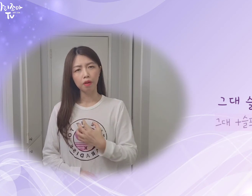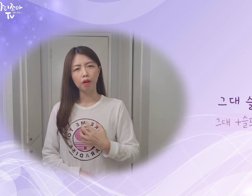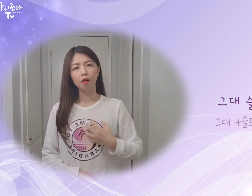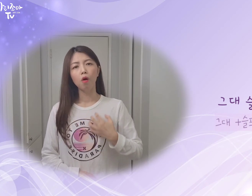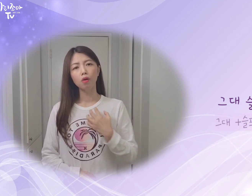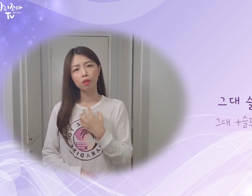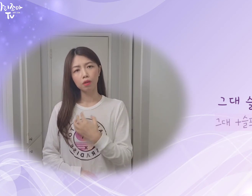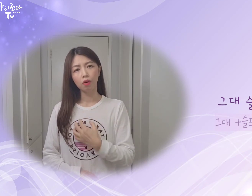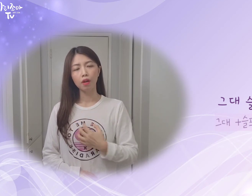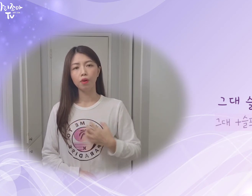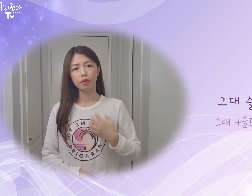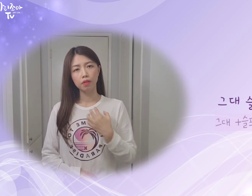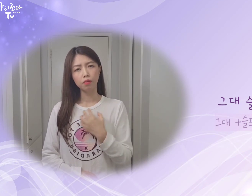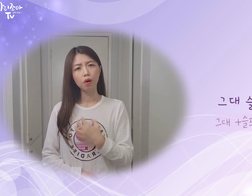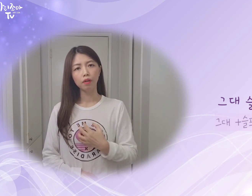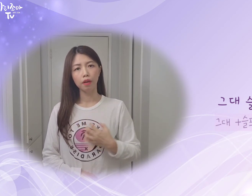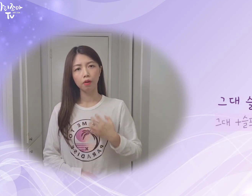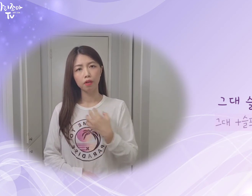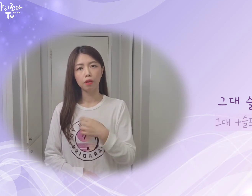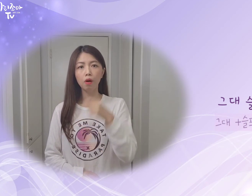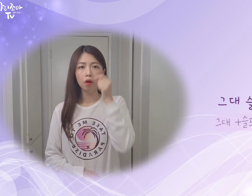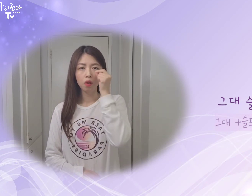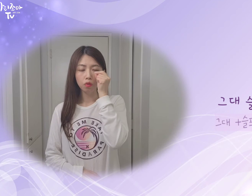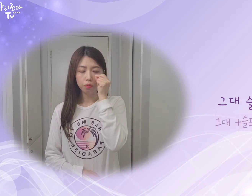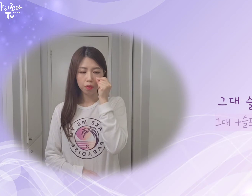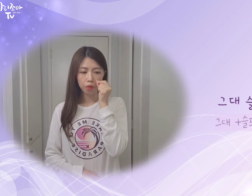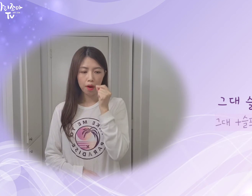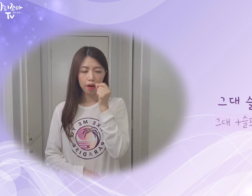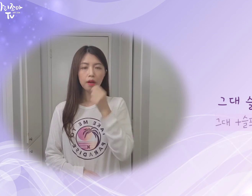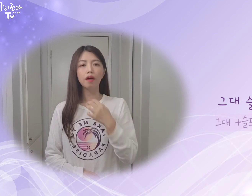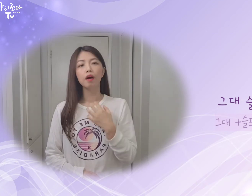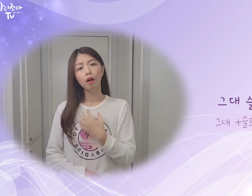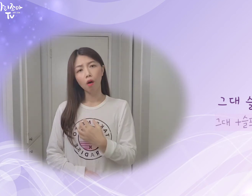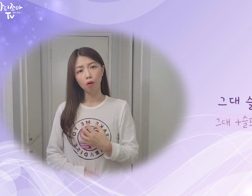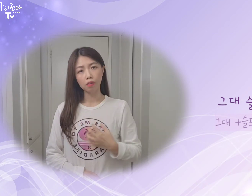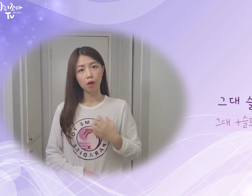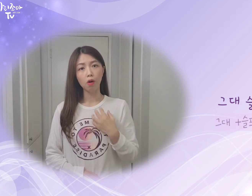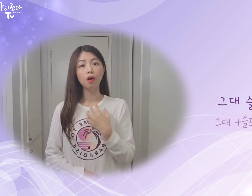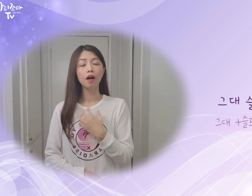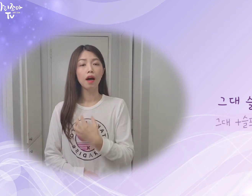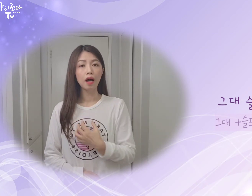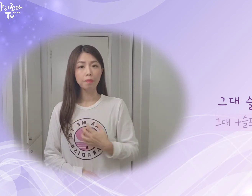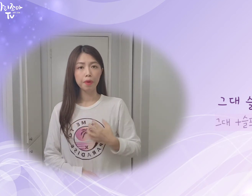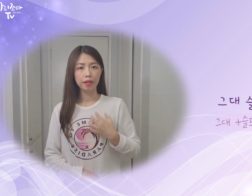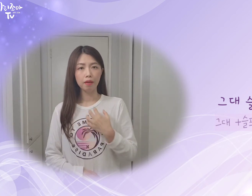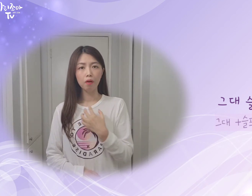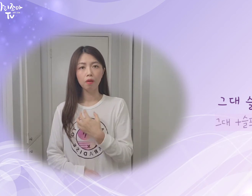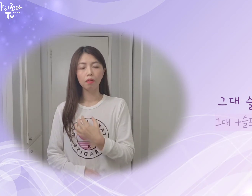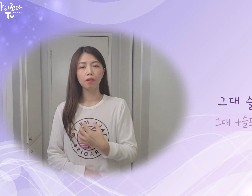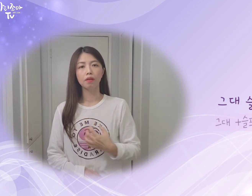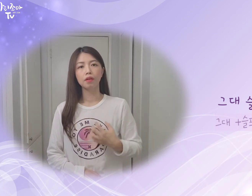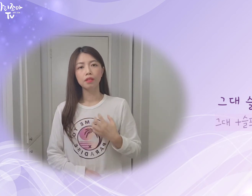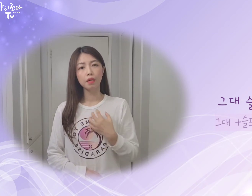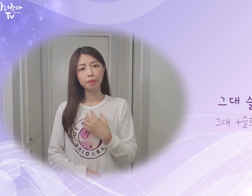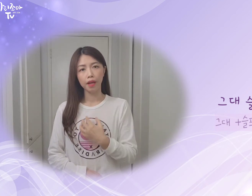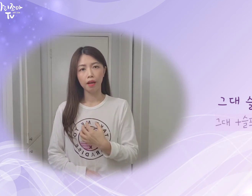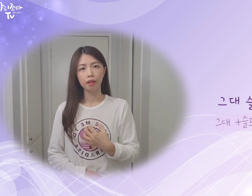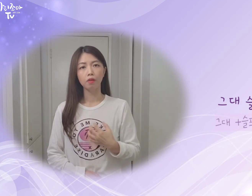걱정이라고 하는 뜻의 수어가 돼요. 그래서 눈물과 걱정 합해서 슬프다. 이런